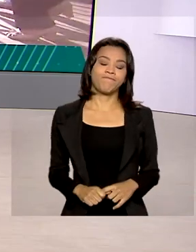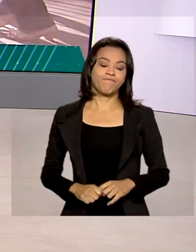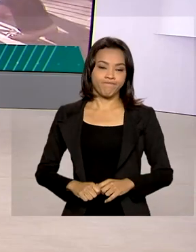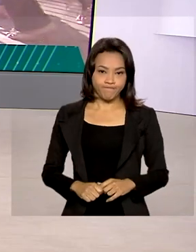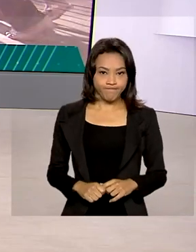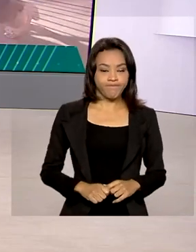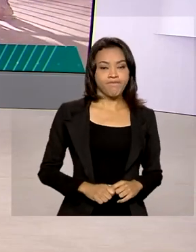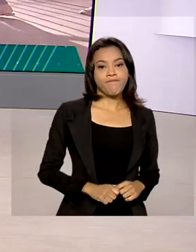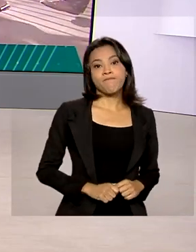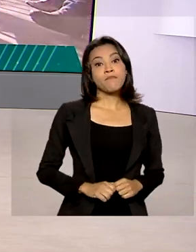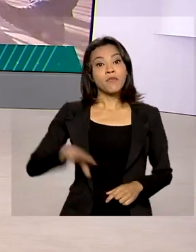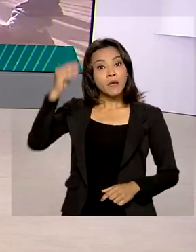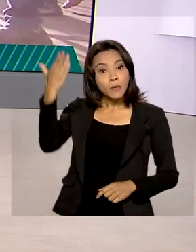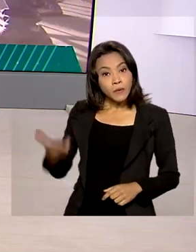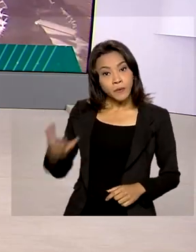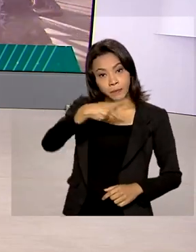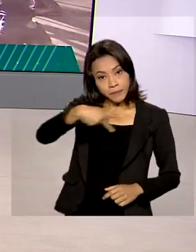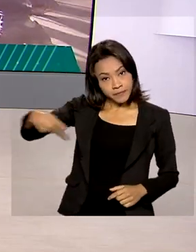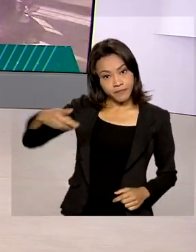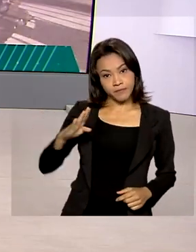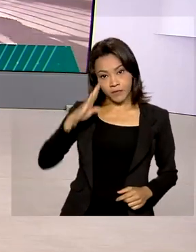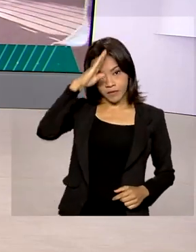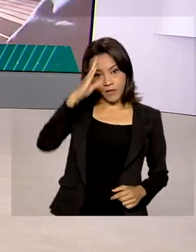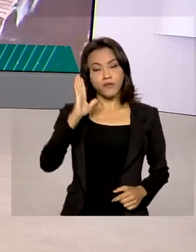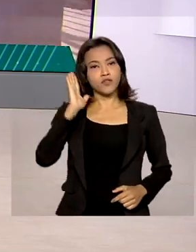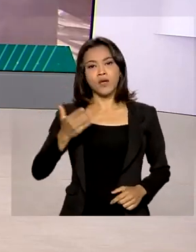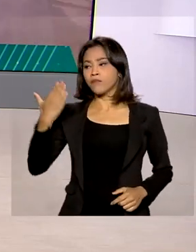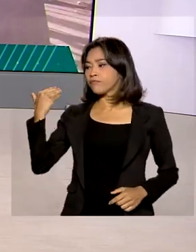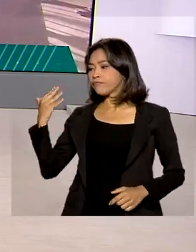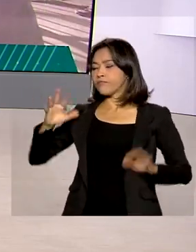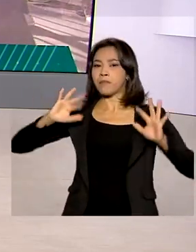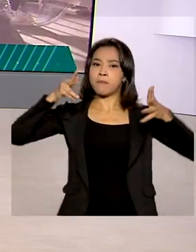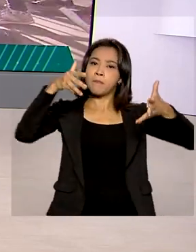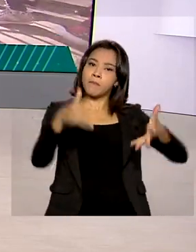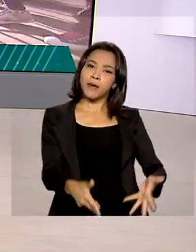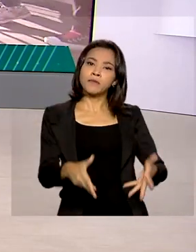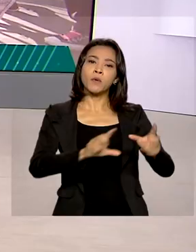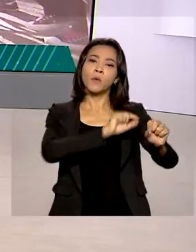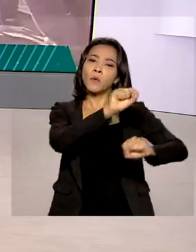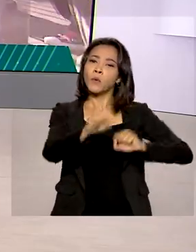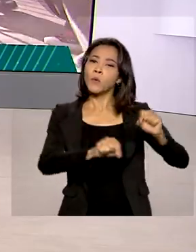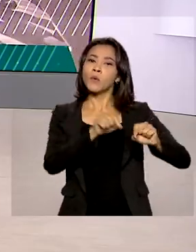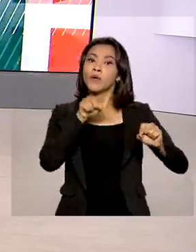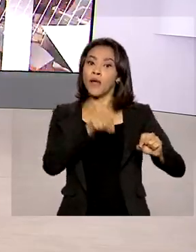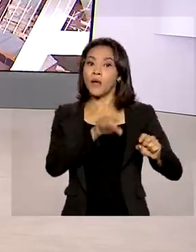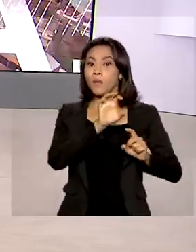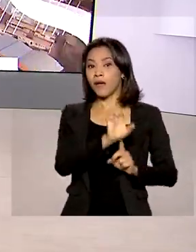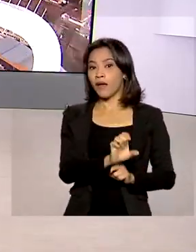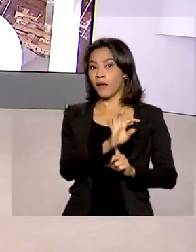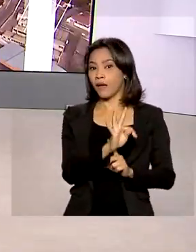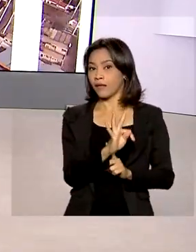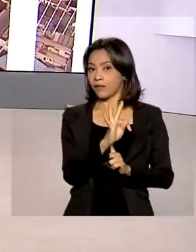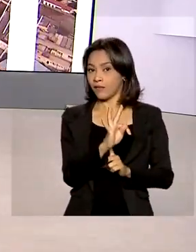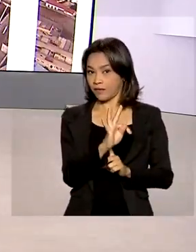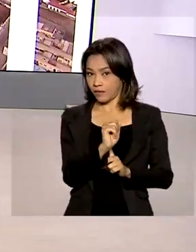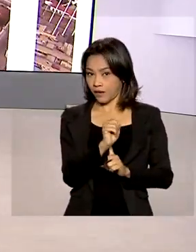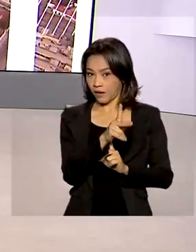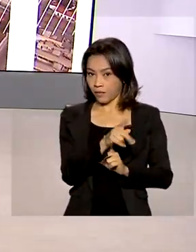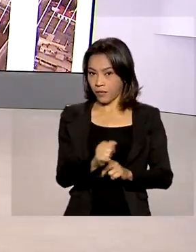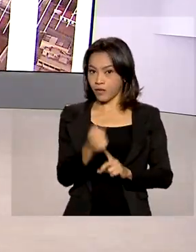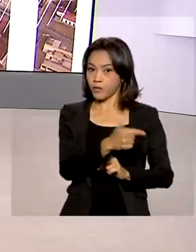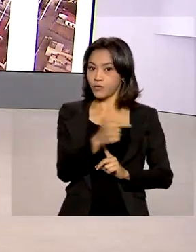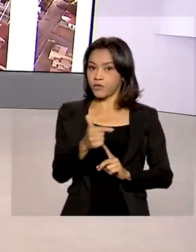O presidente Jair Bolsonaro participou do lançamento do circuito agro etapa 2022. A